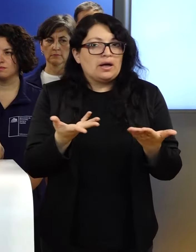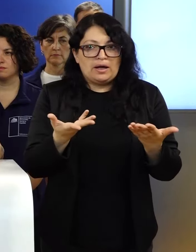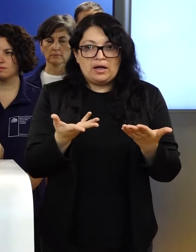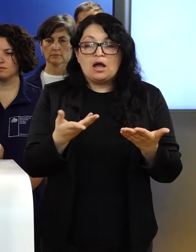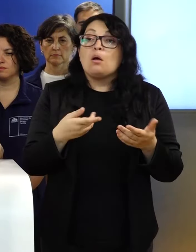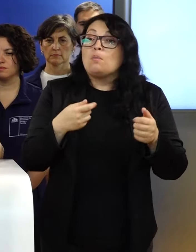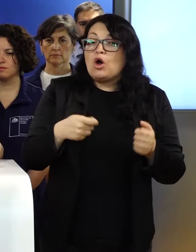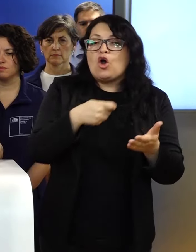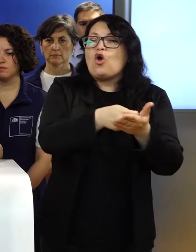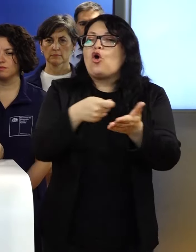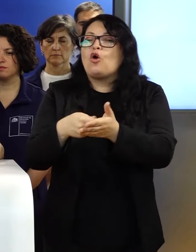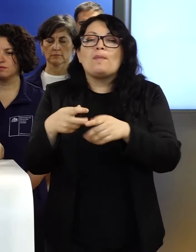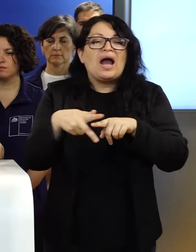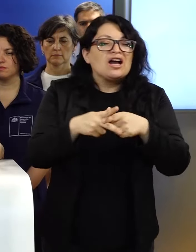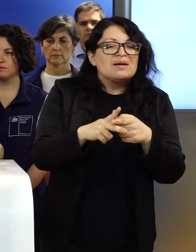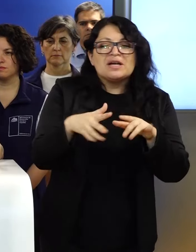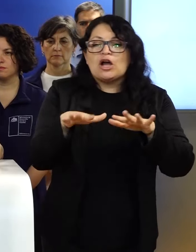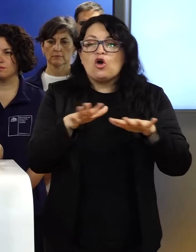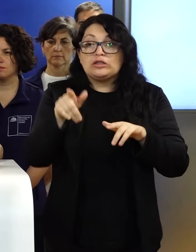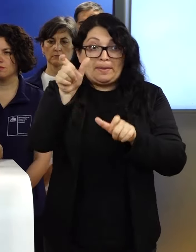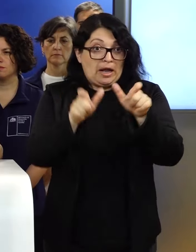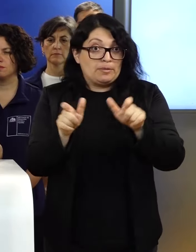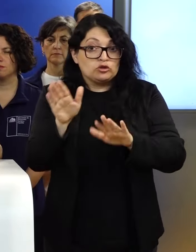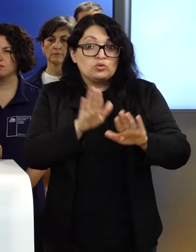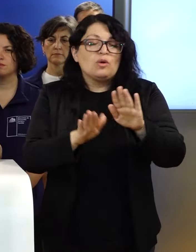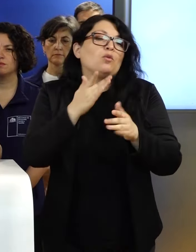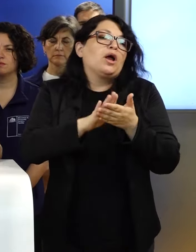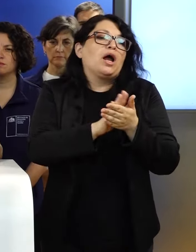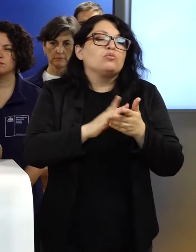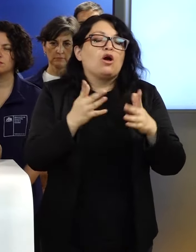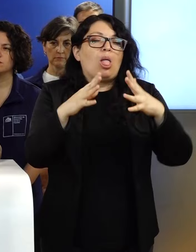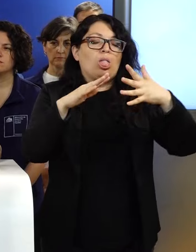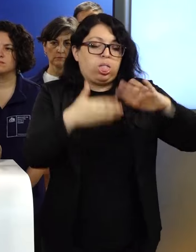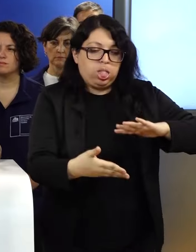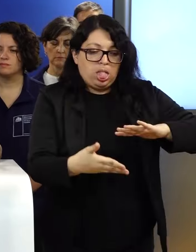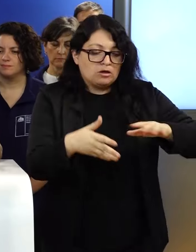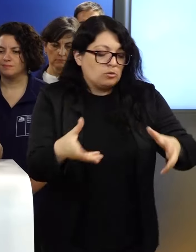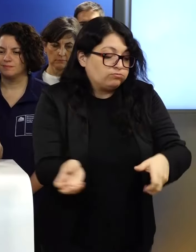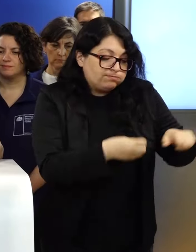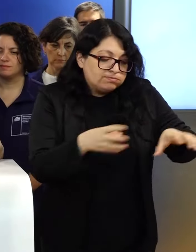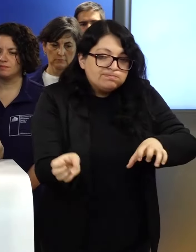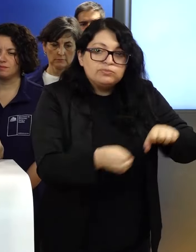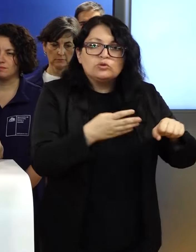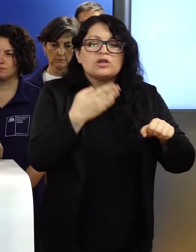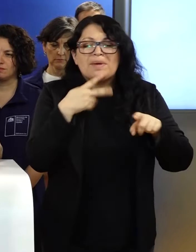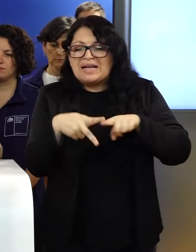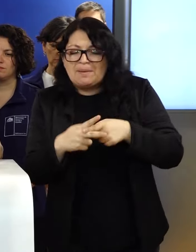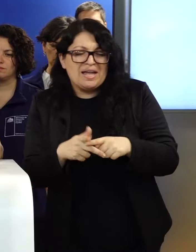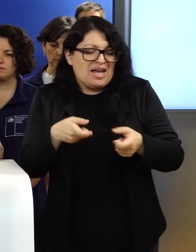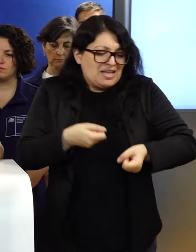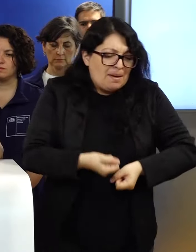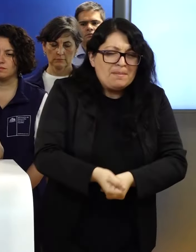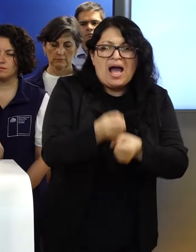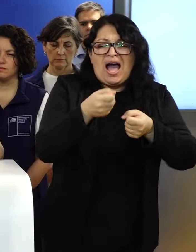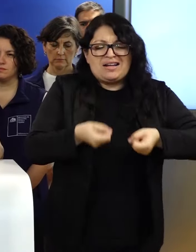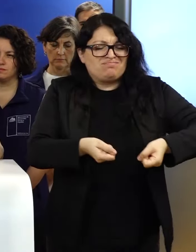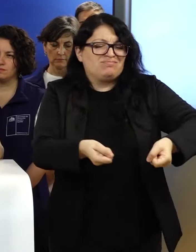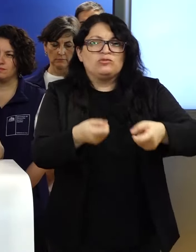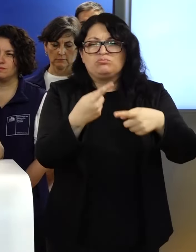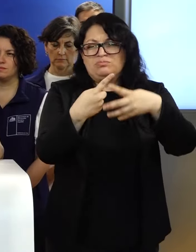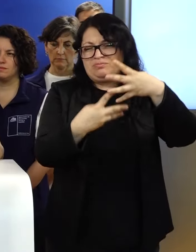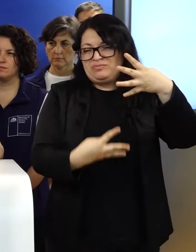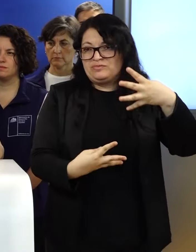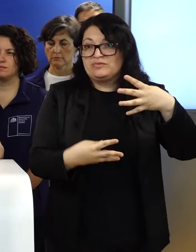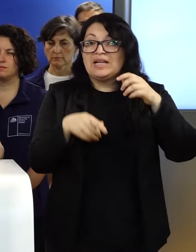instrumentos de protección para las personas que sacan escombros, equipos que se requieran para esto, palas, carretillas, etc.